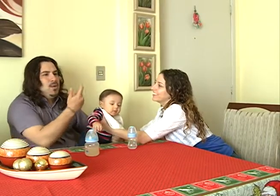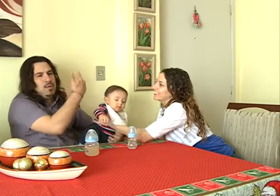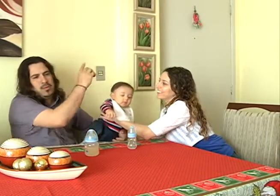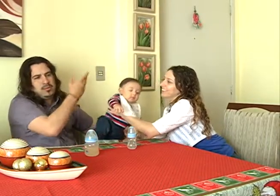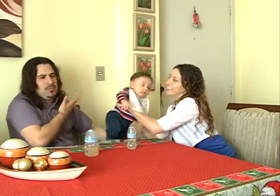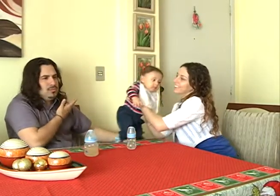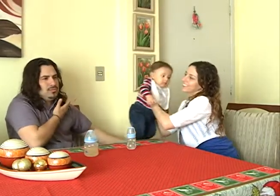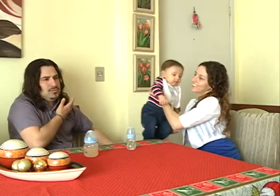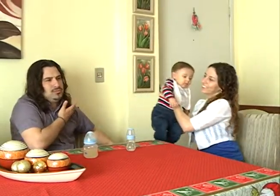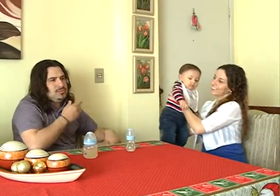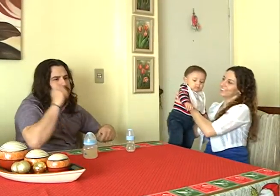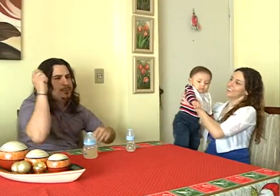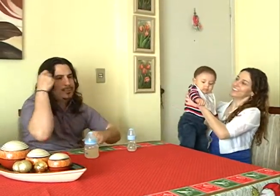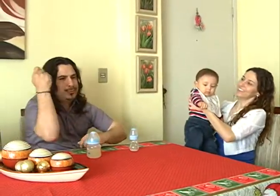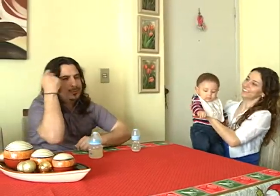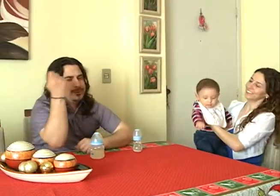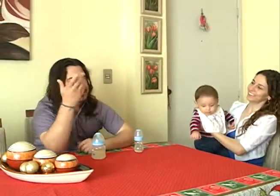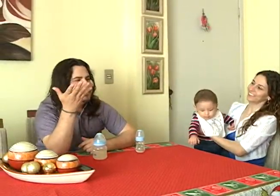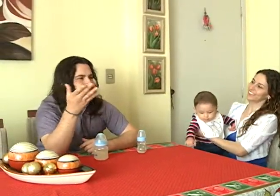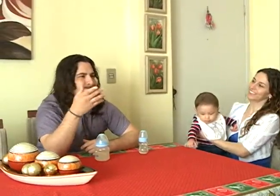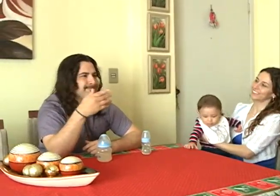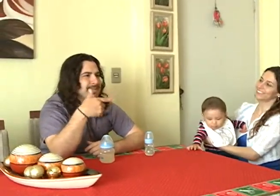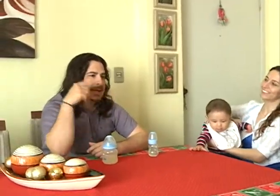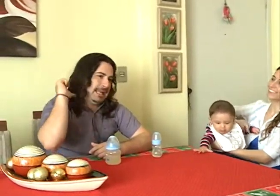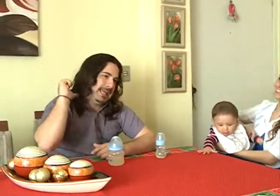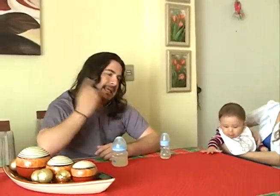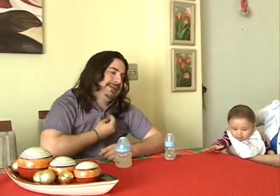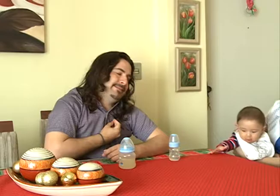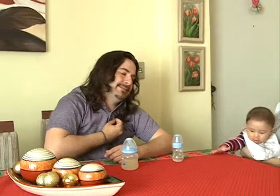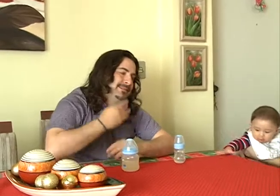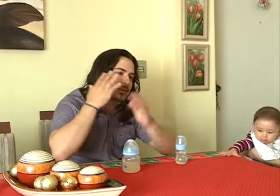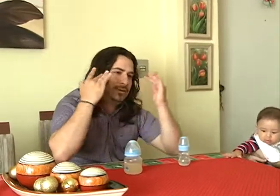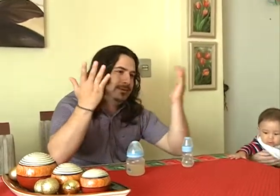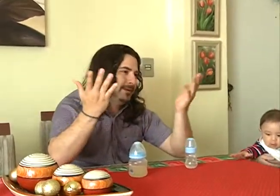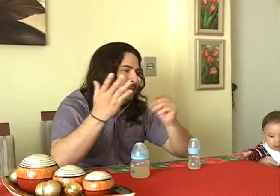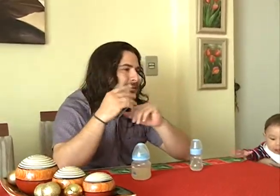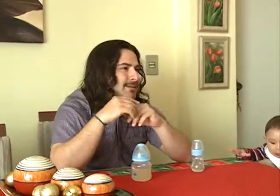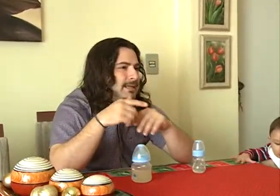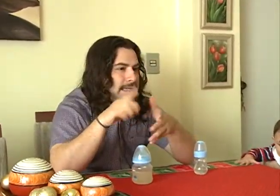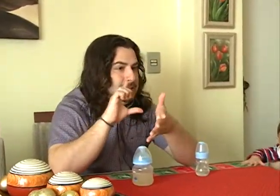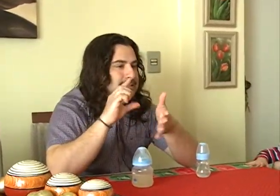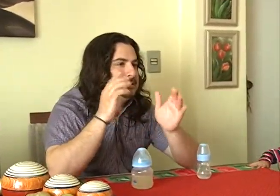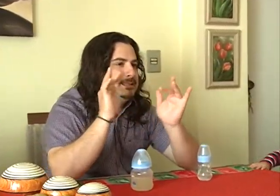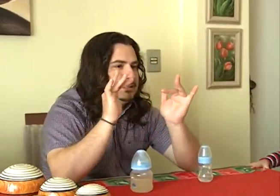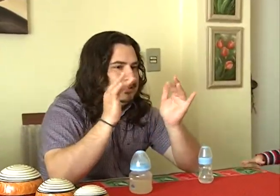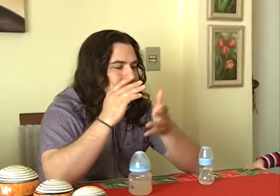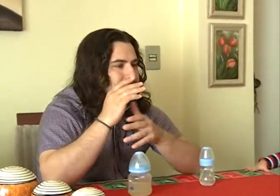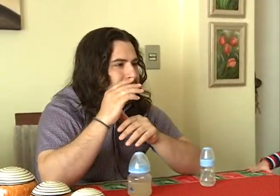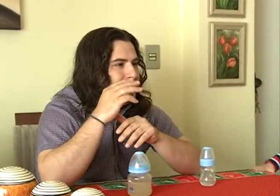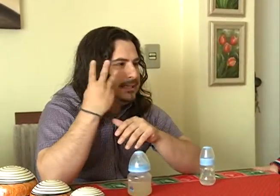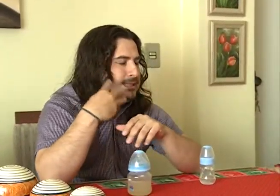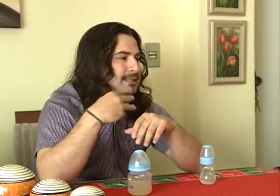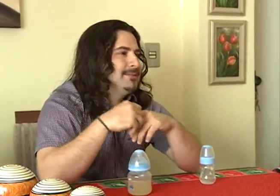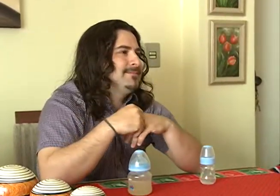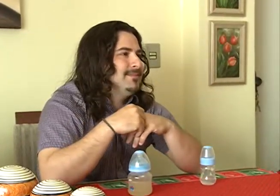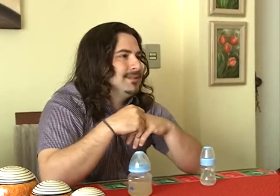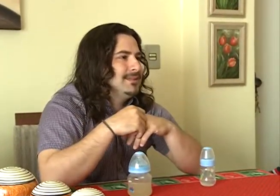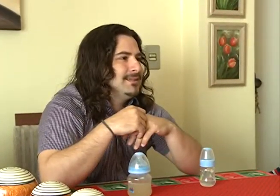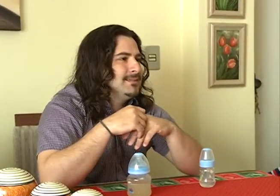Já outros amigos que eu tinha, antes de namorar a Aline, foi difícil. Eles tiveram que